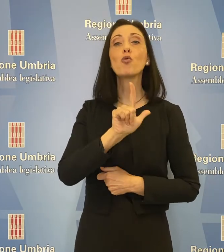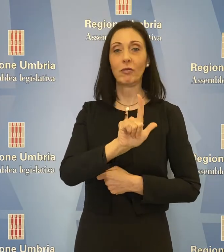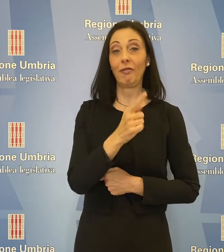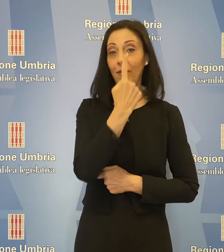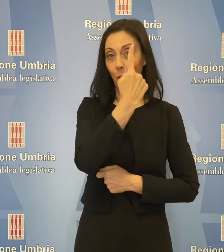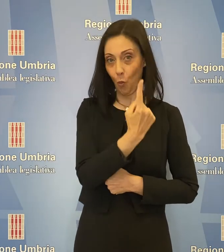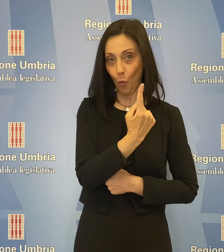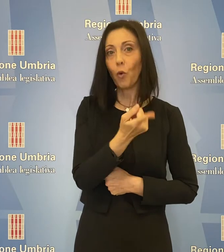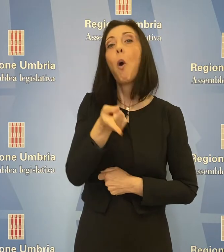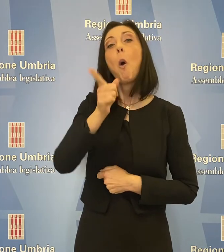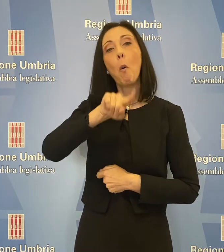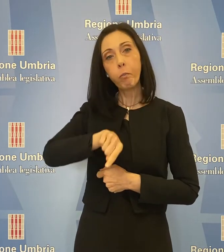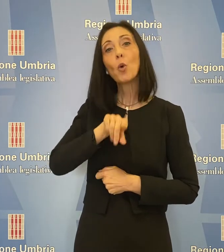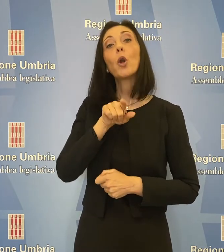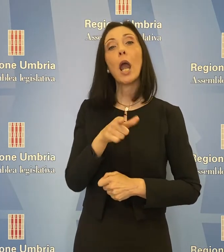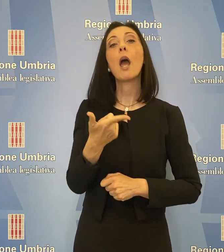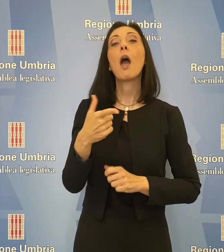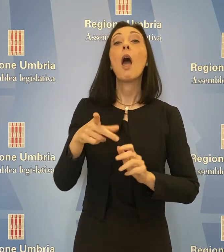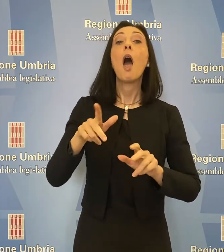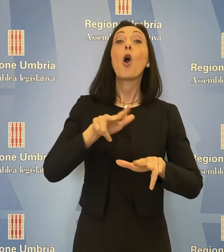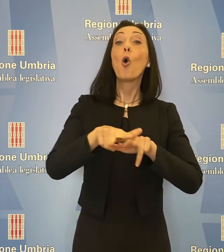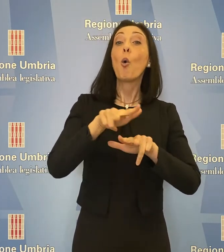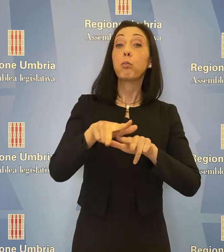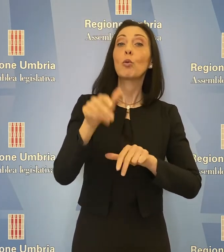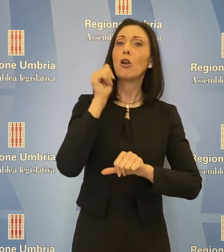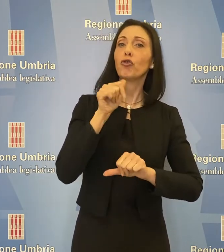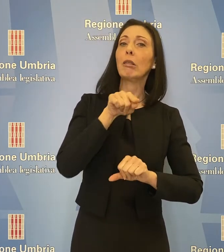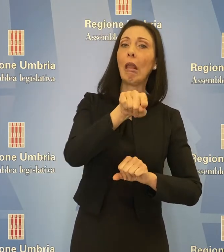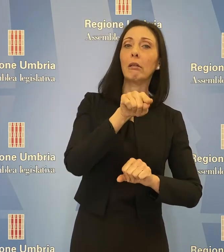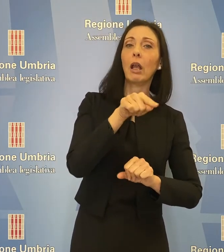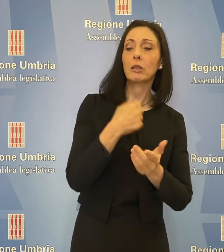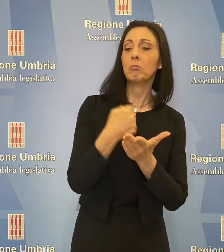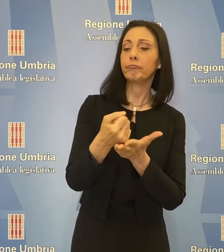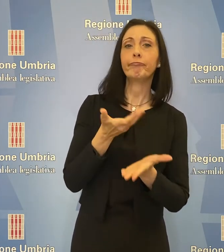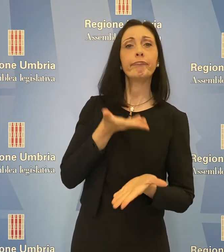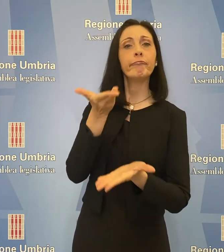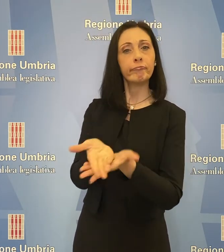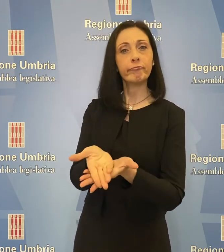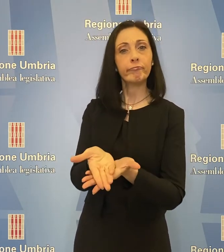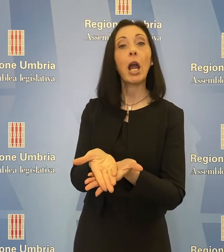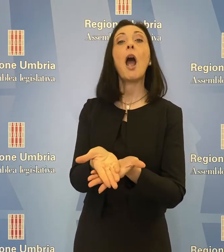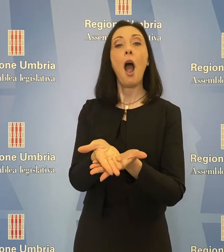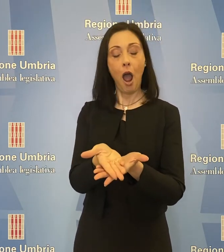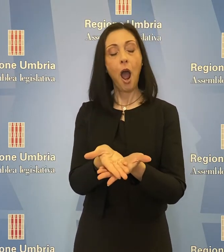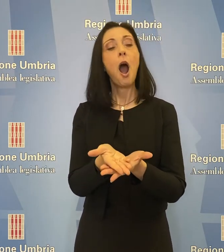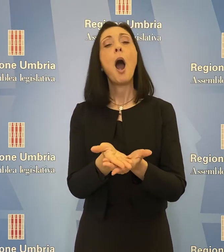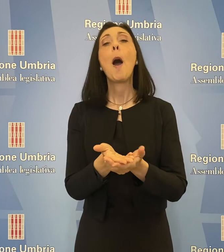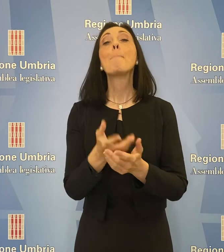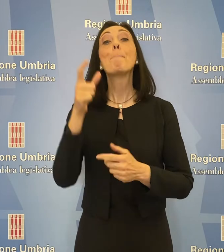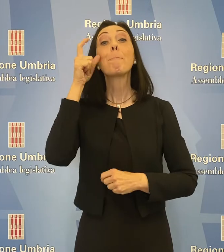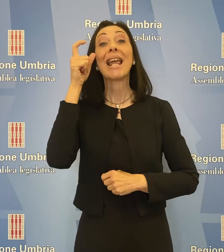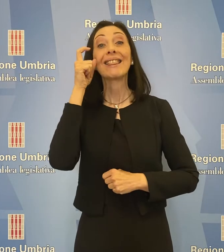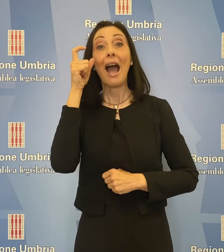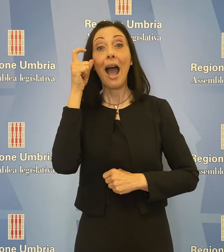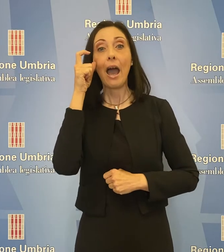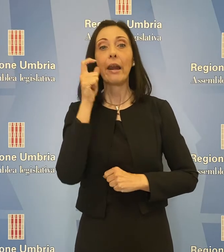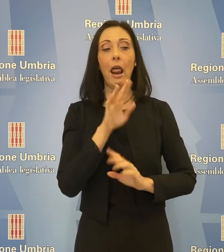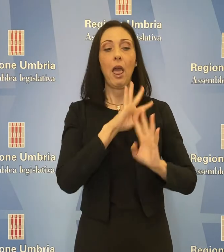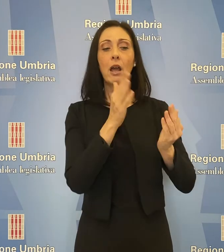dall'ASL 1 e chiesto con atti formali dalla Comune di Città di Castello. Bettarelli ha rifiutato un rinvio in Commissione